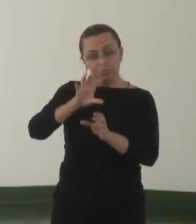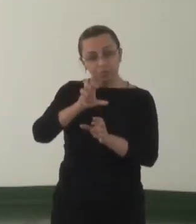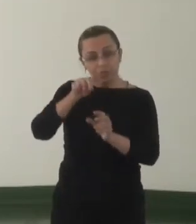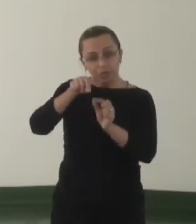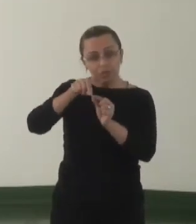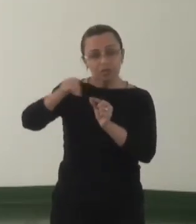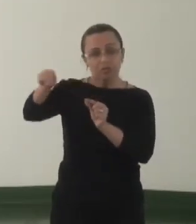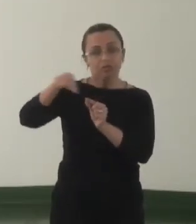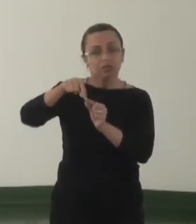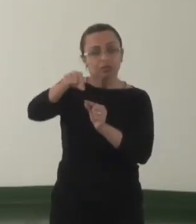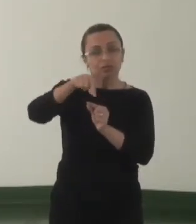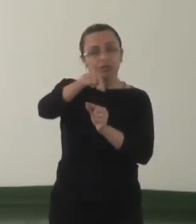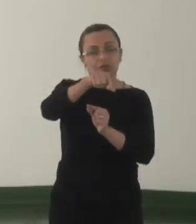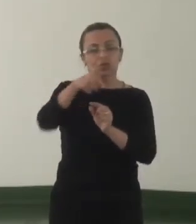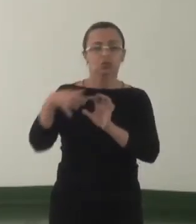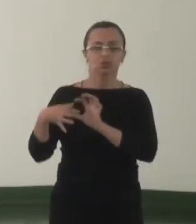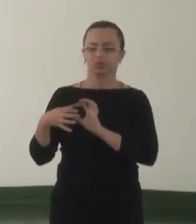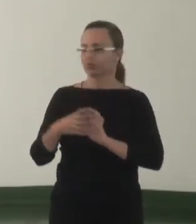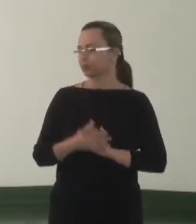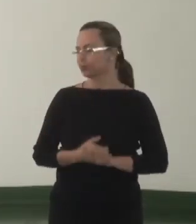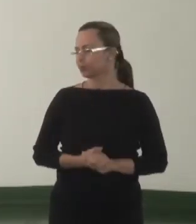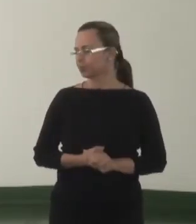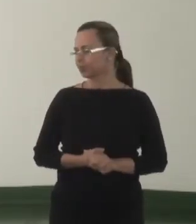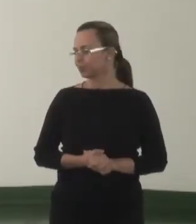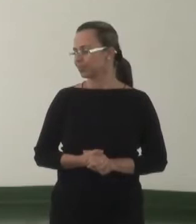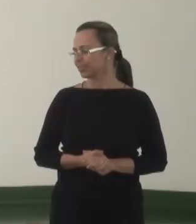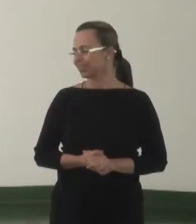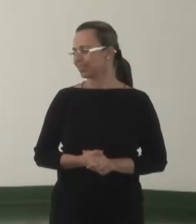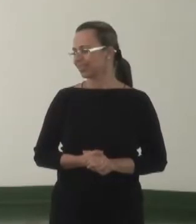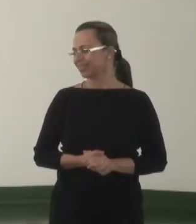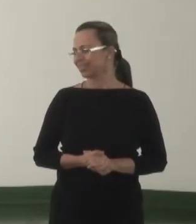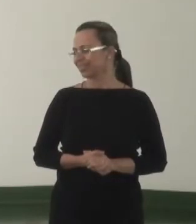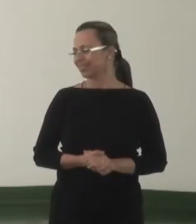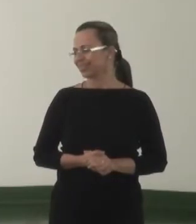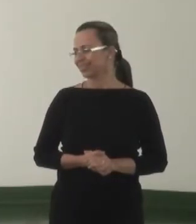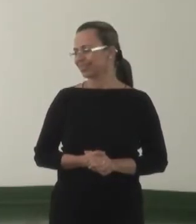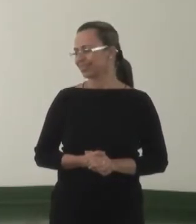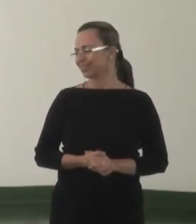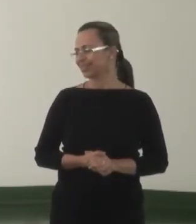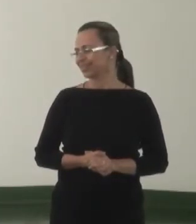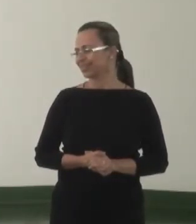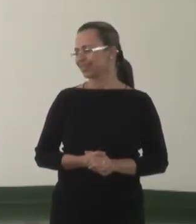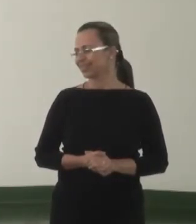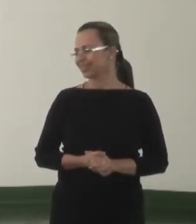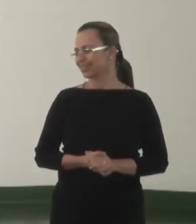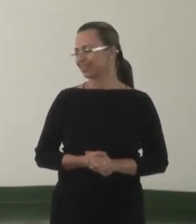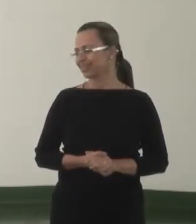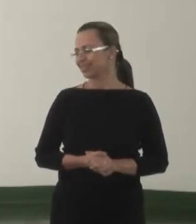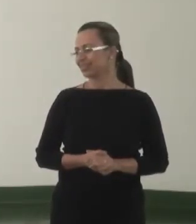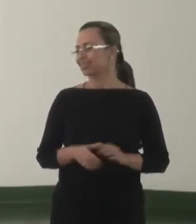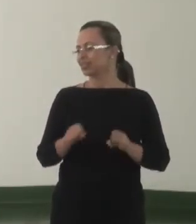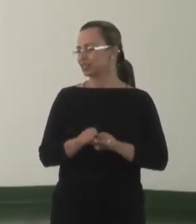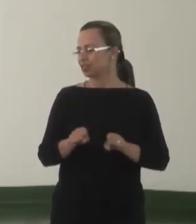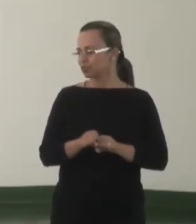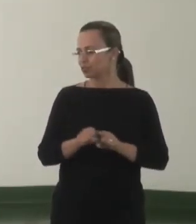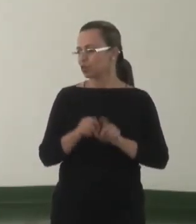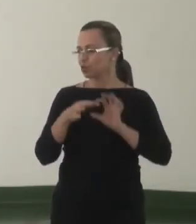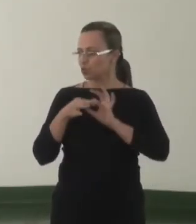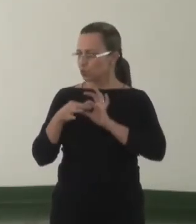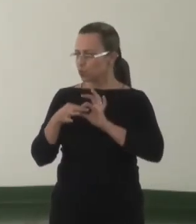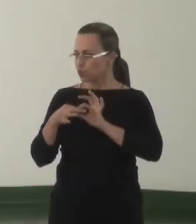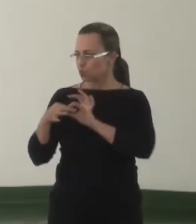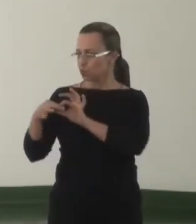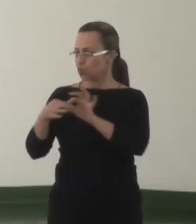unificação e uniformização das